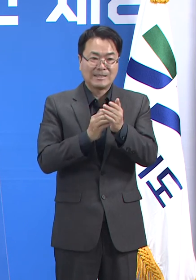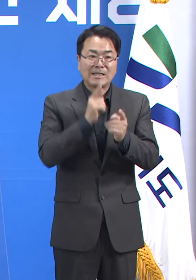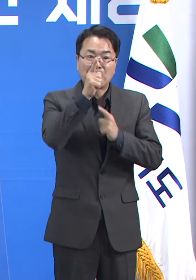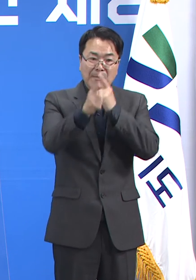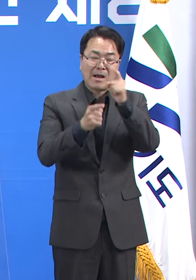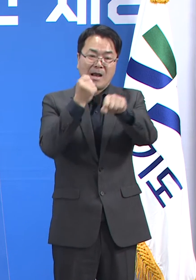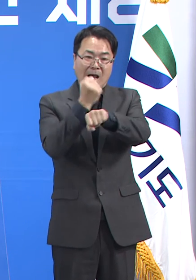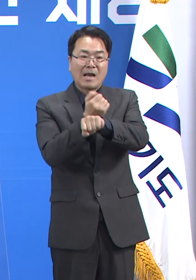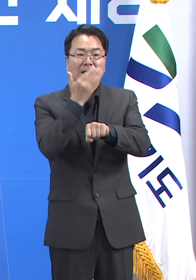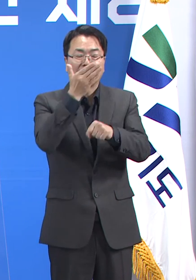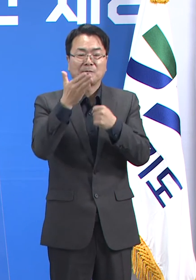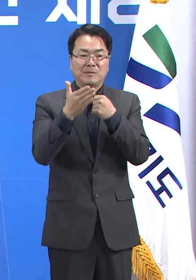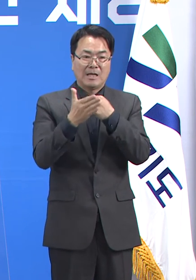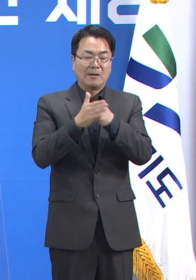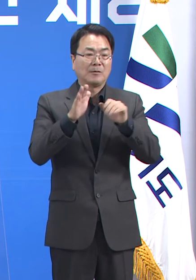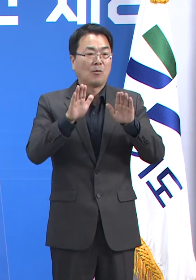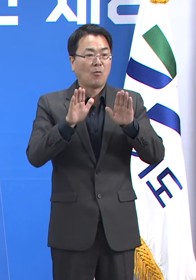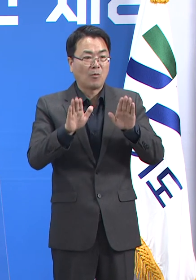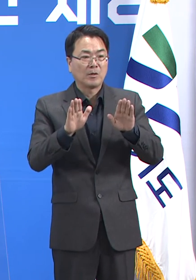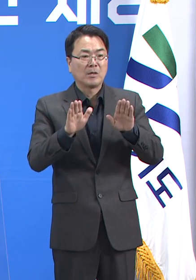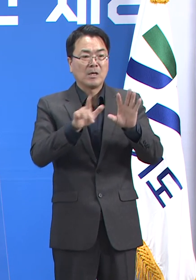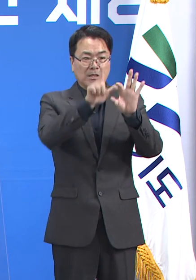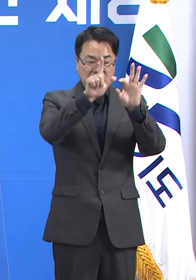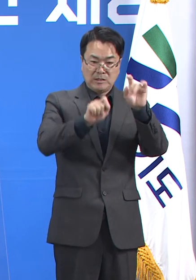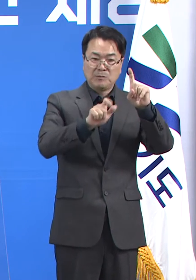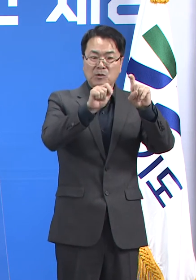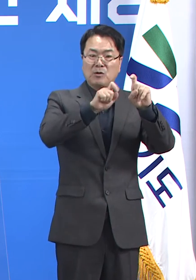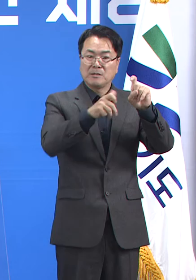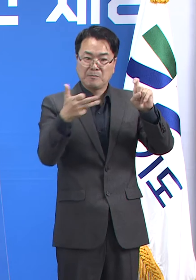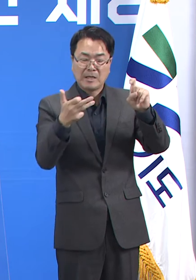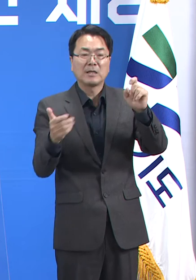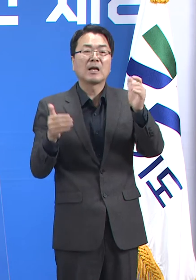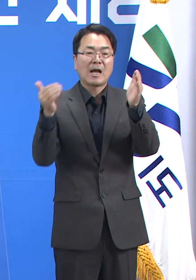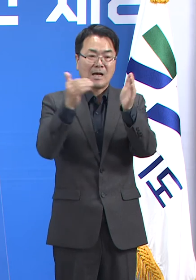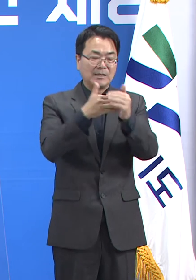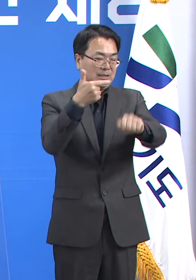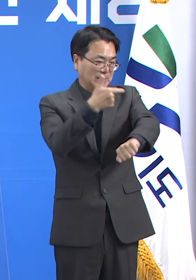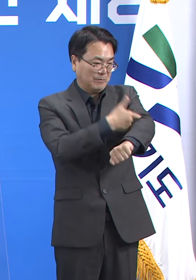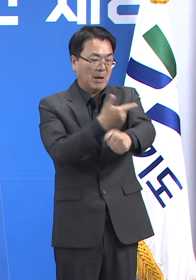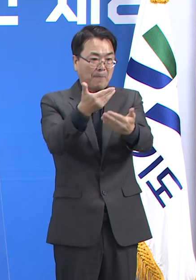18일부터 시작된 접종은 오는 11월 13일까지 진행될 예정입니다.